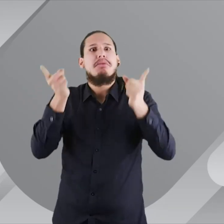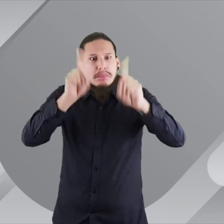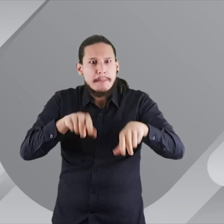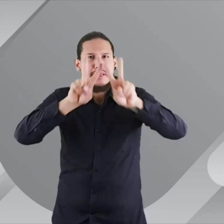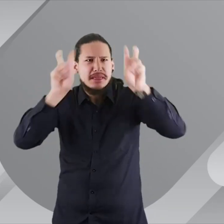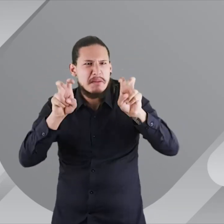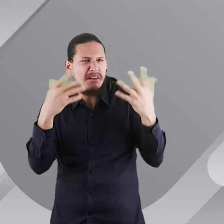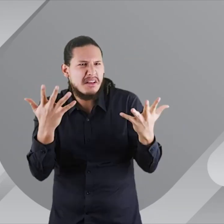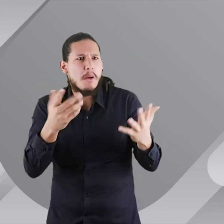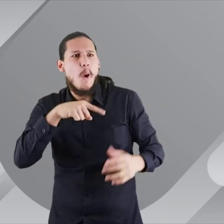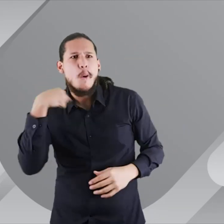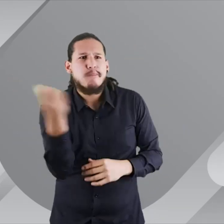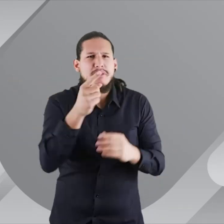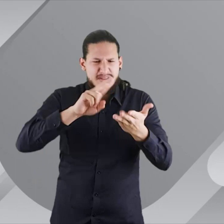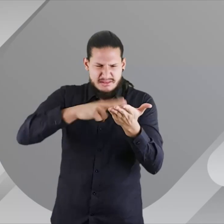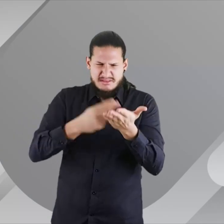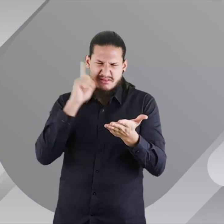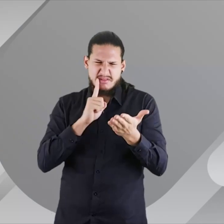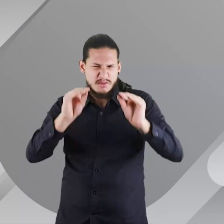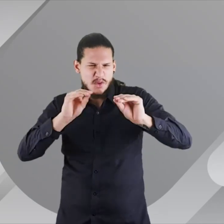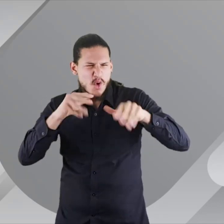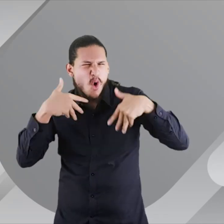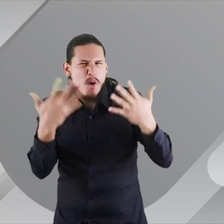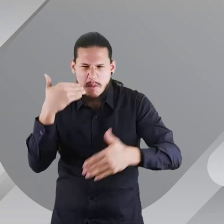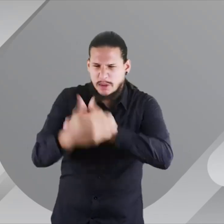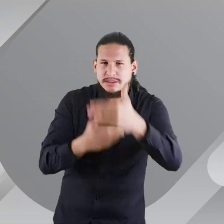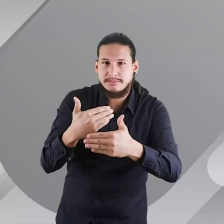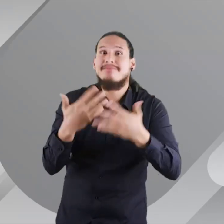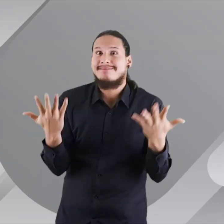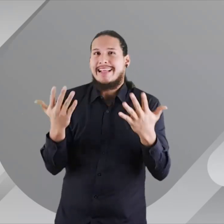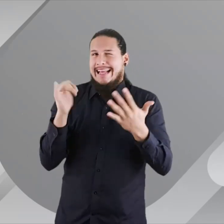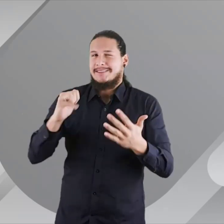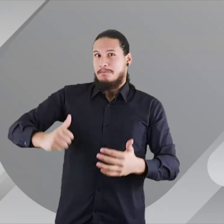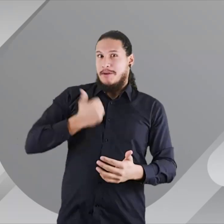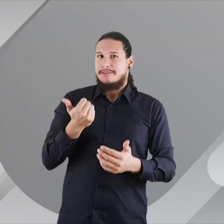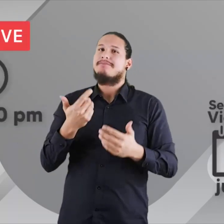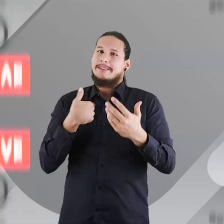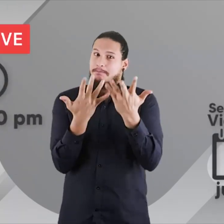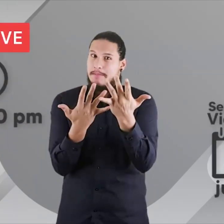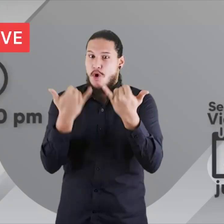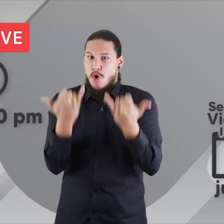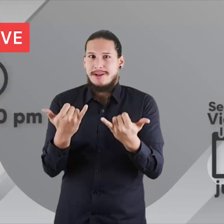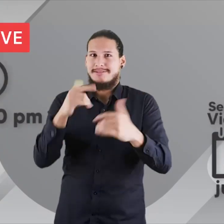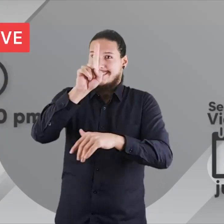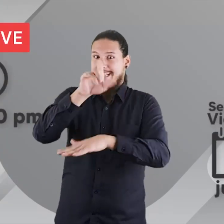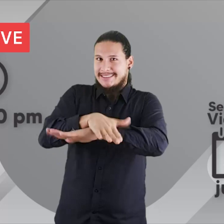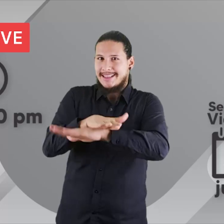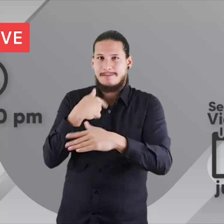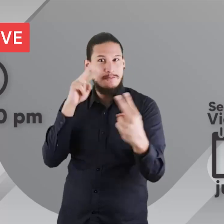realizan los procesos de formación y otros temas interesantes. Los esperamos hoy a las 6 de la tarde. Nos vemos en el Facebook de Fenascol.